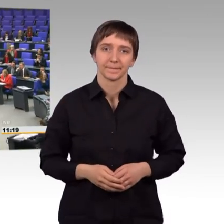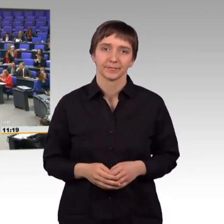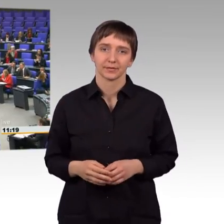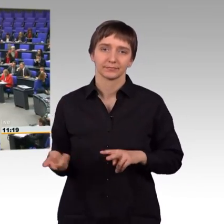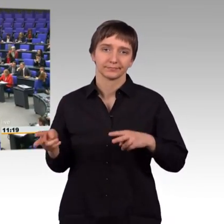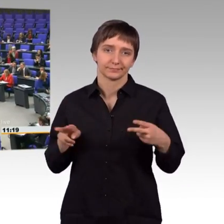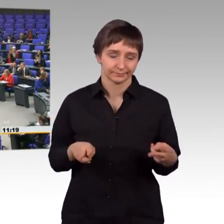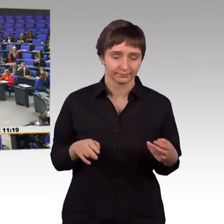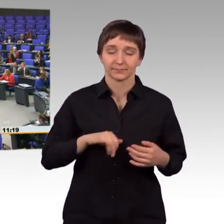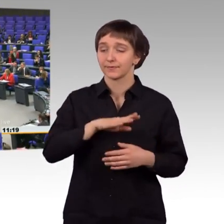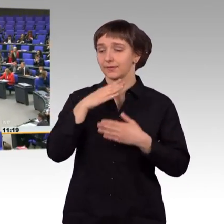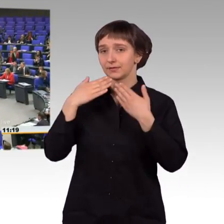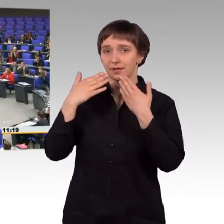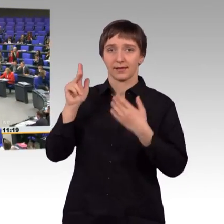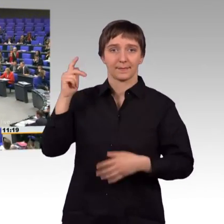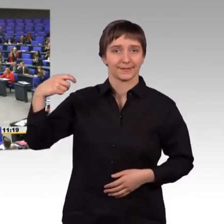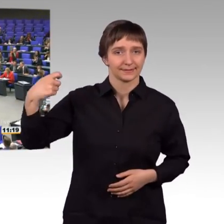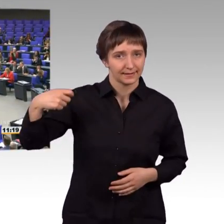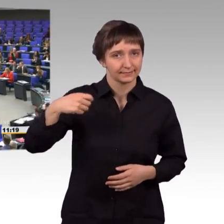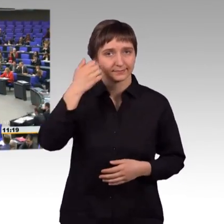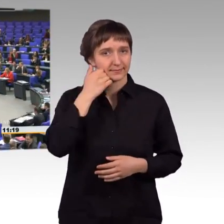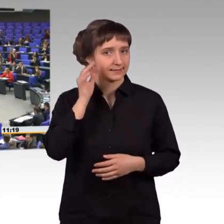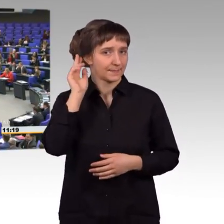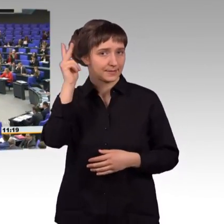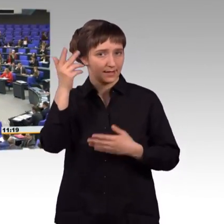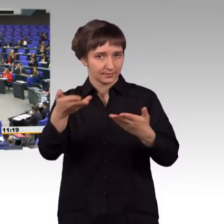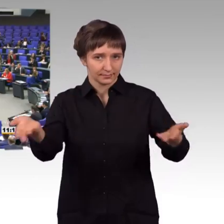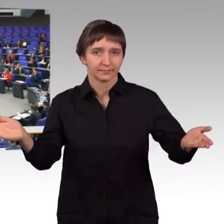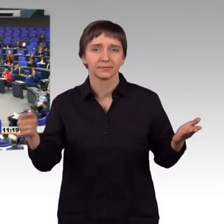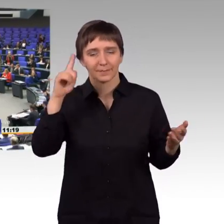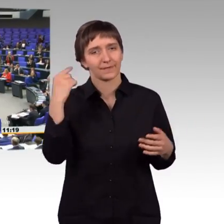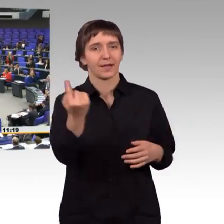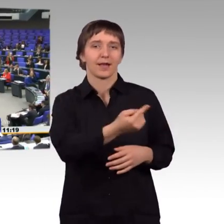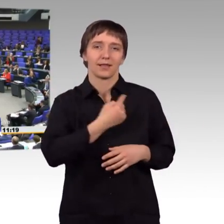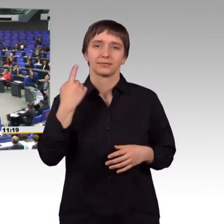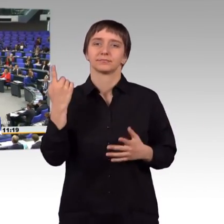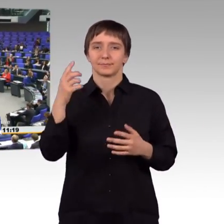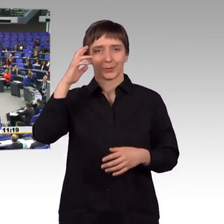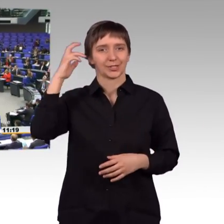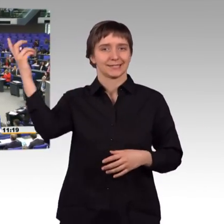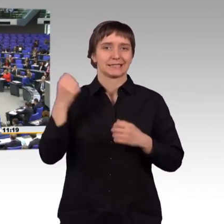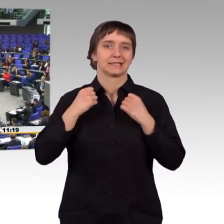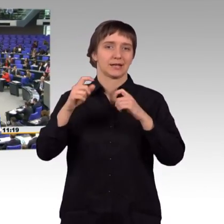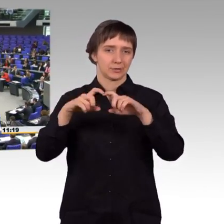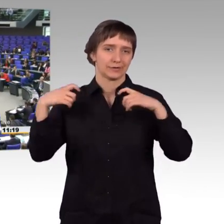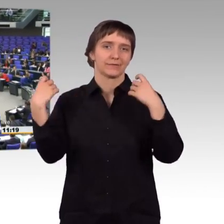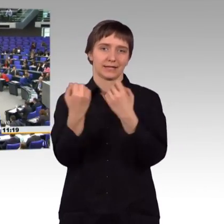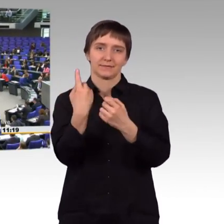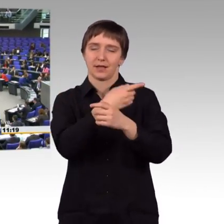Vielen Dank, Herr Präsident. Meine sehr verehrten Damen und Herren, glaube, wir haben alle die Bilder von der Münchner Sicherheitskonferenz noch im Kopf.